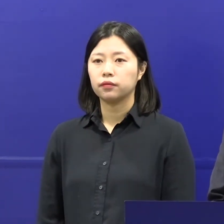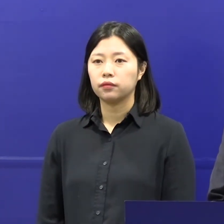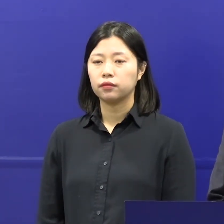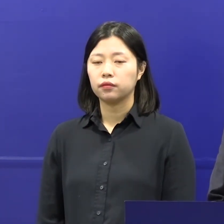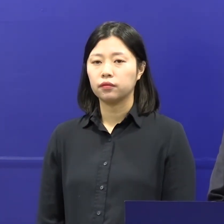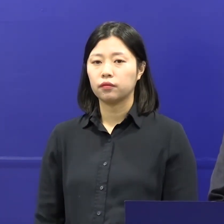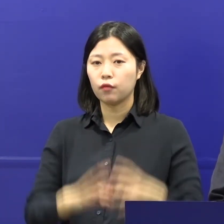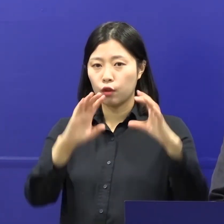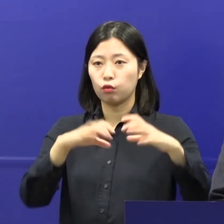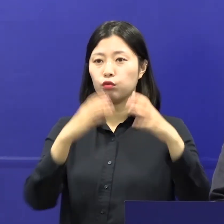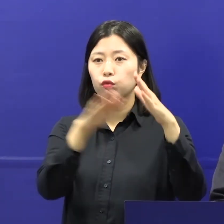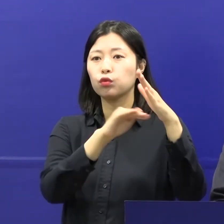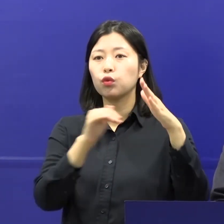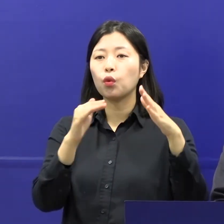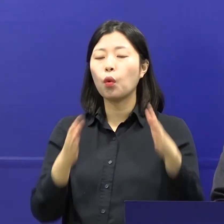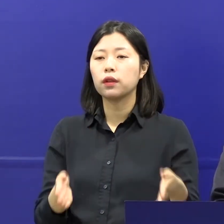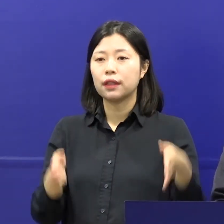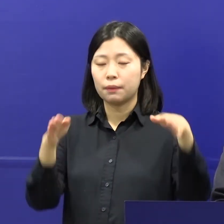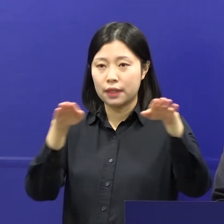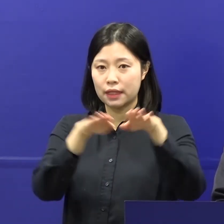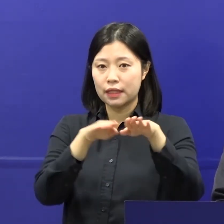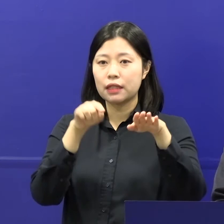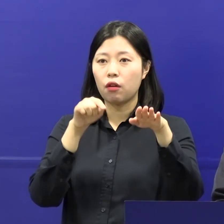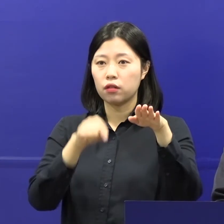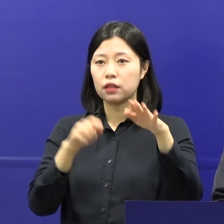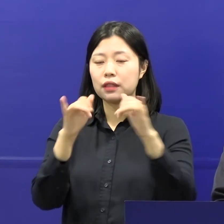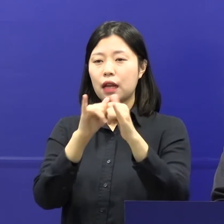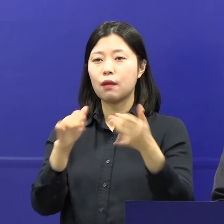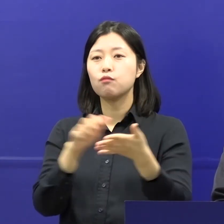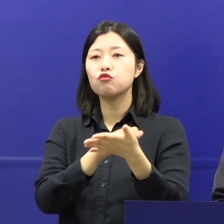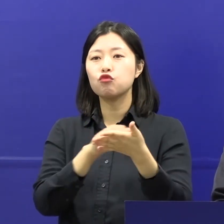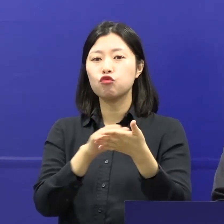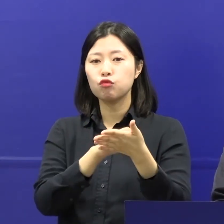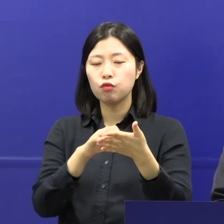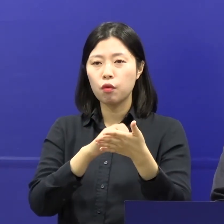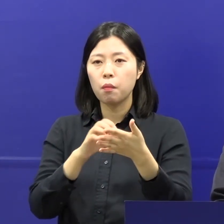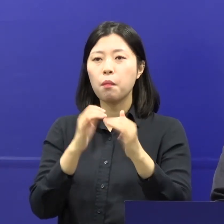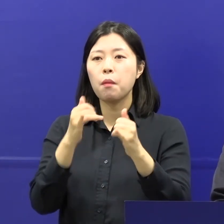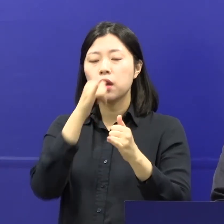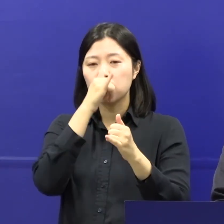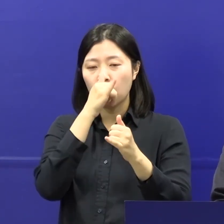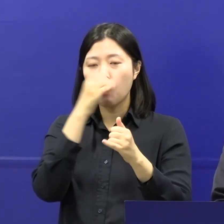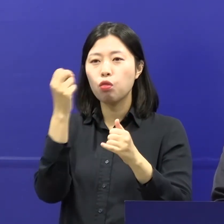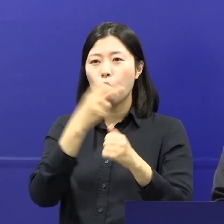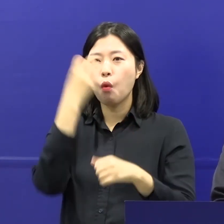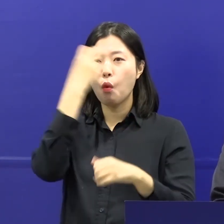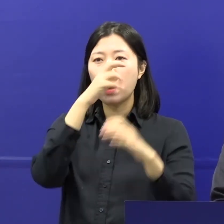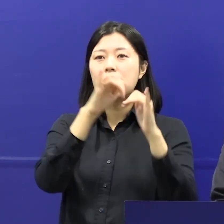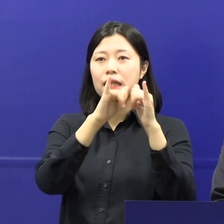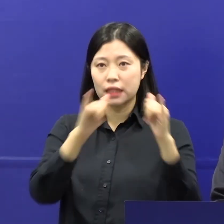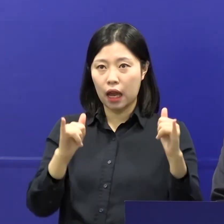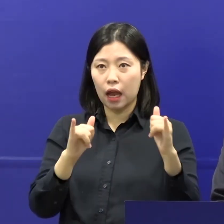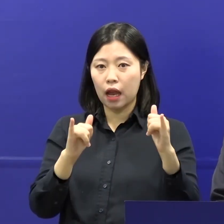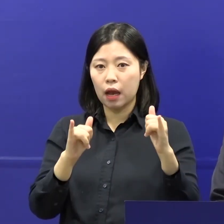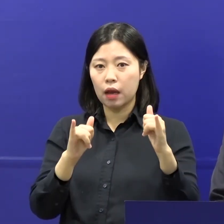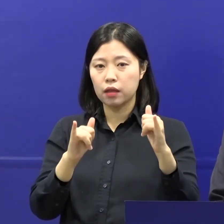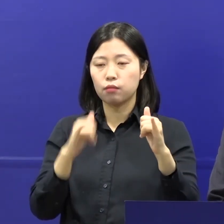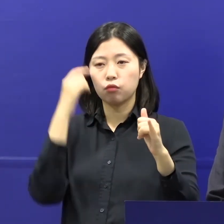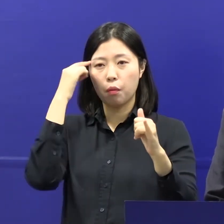국공립시설은 사회적 거리 두기에 따라 시설별로 인원 제한, 운영 중단 등의 운영기준을 적용하겠으며